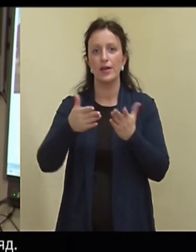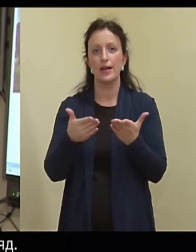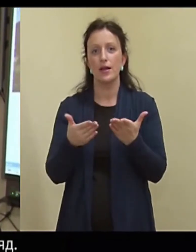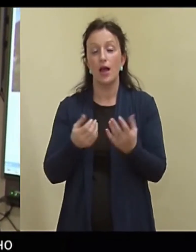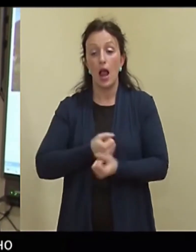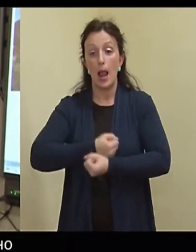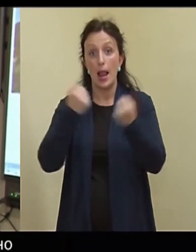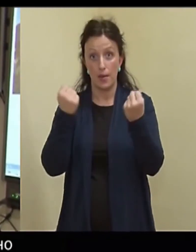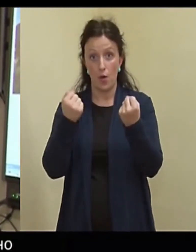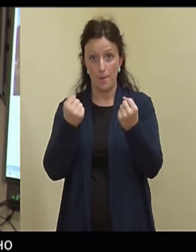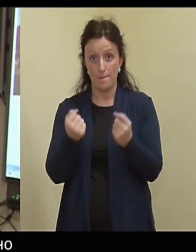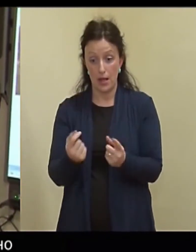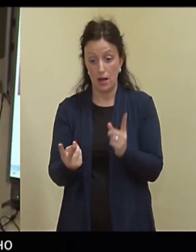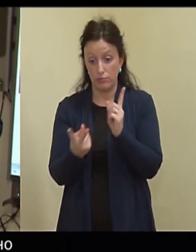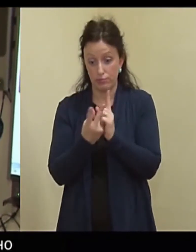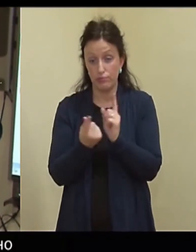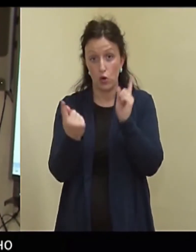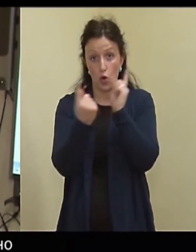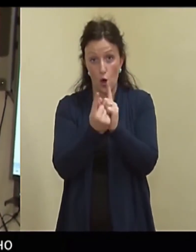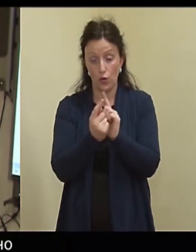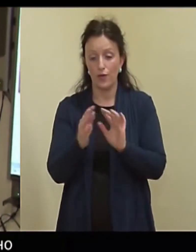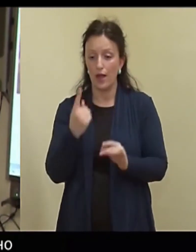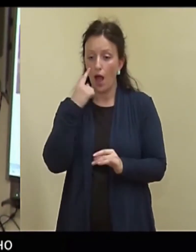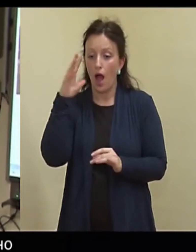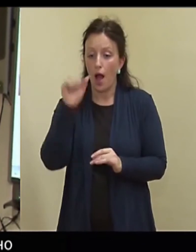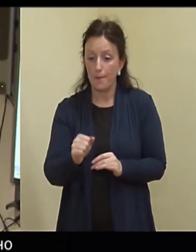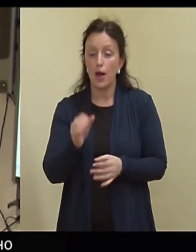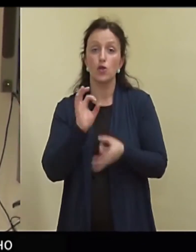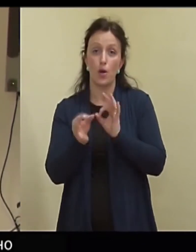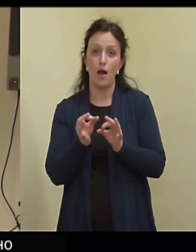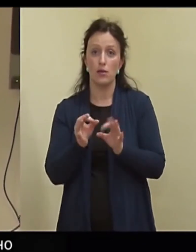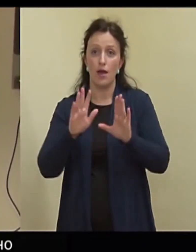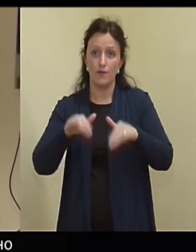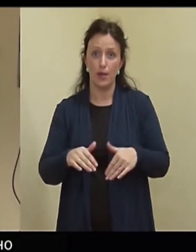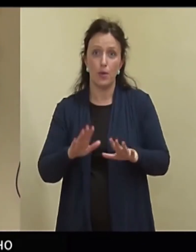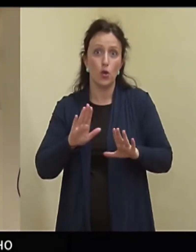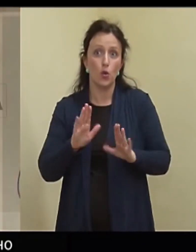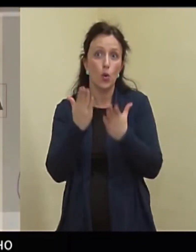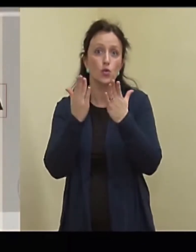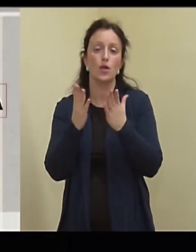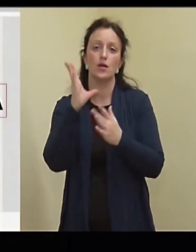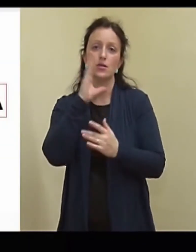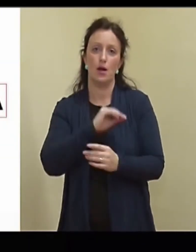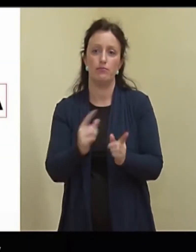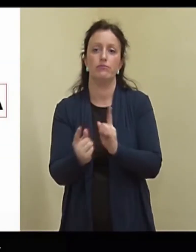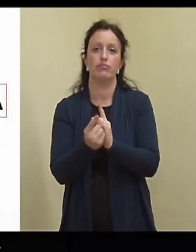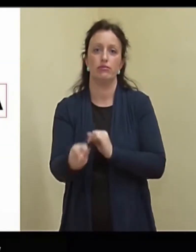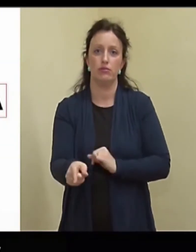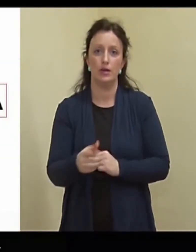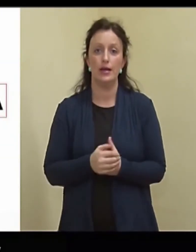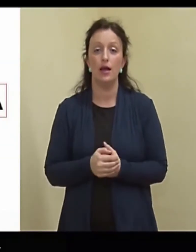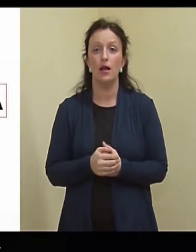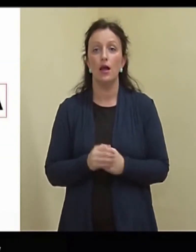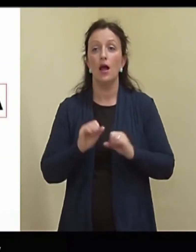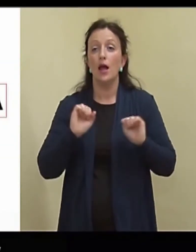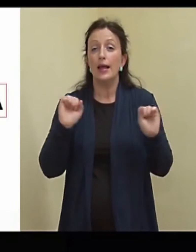on täiesti, nagu te pildikalt nägite, täiesti normaalne. Täiesti võimalik, et te lõhkekeha kokku puututa. Lühidalt,